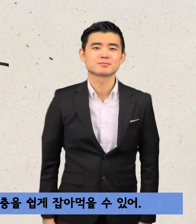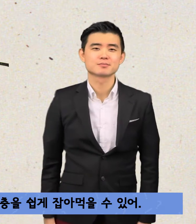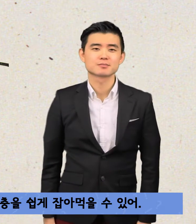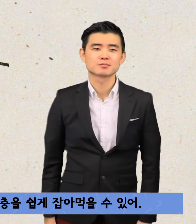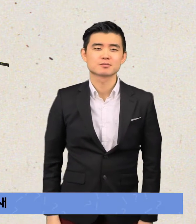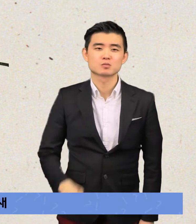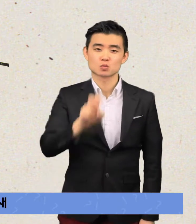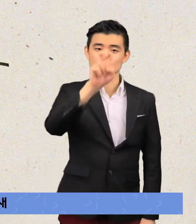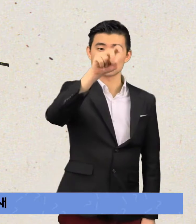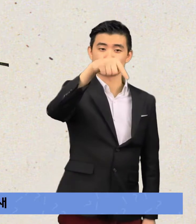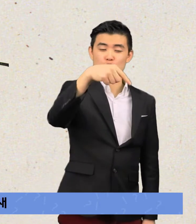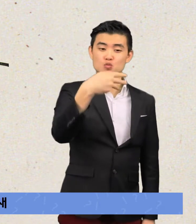물총새